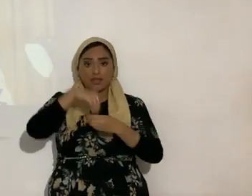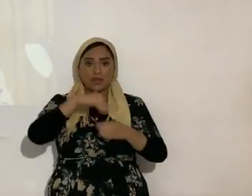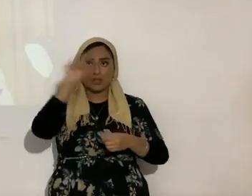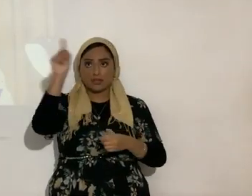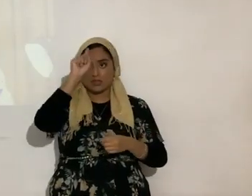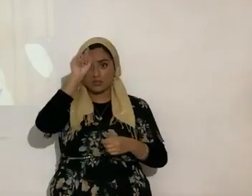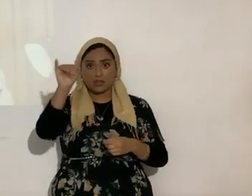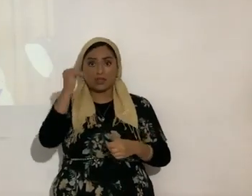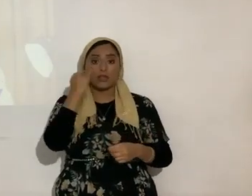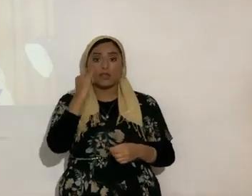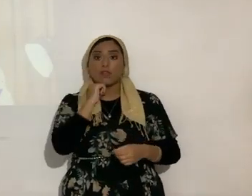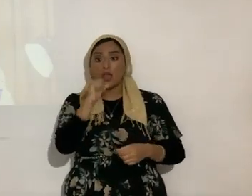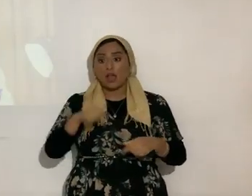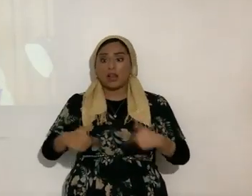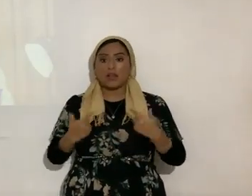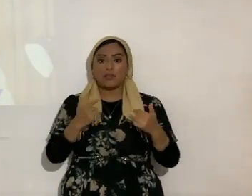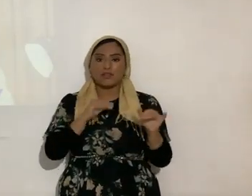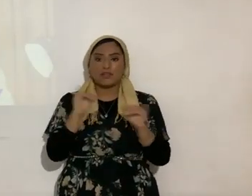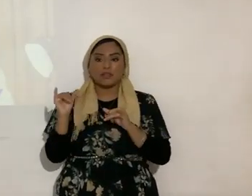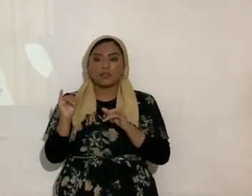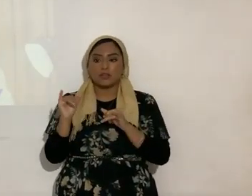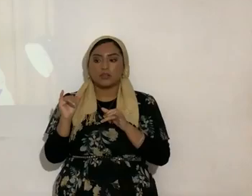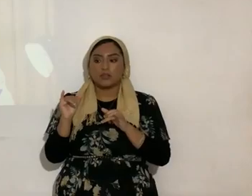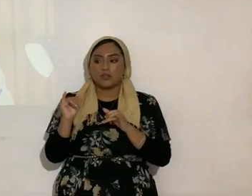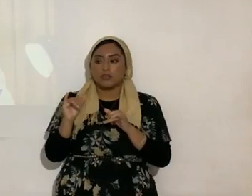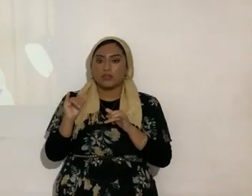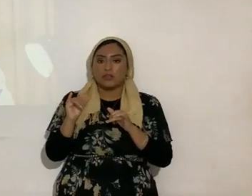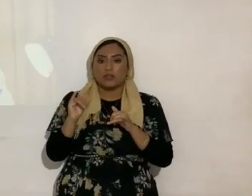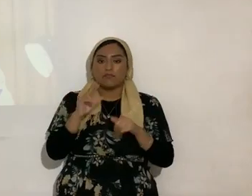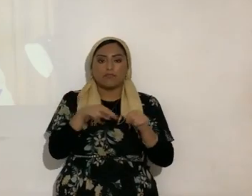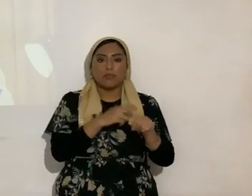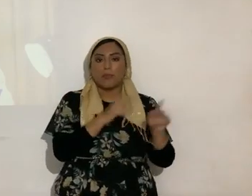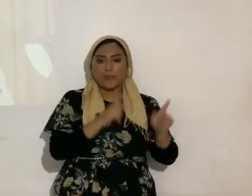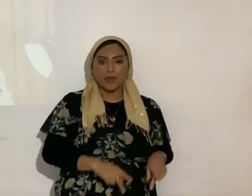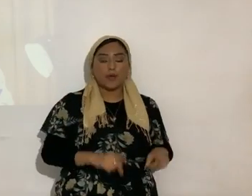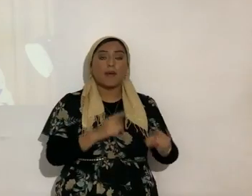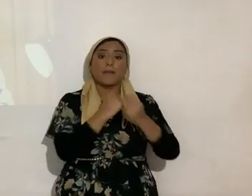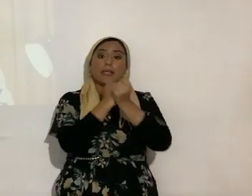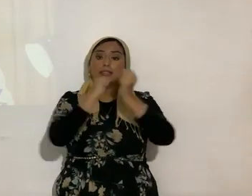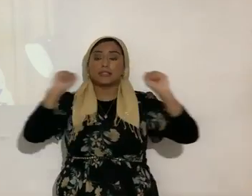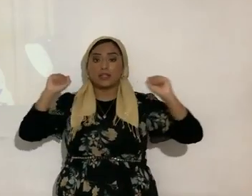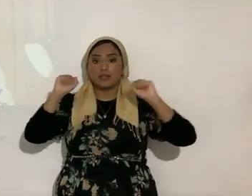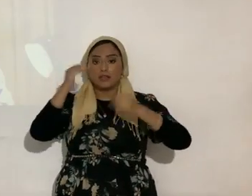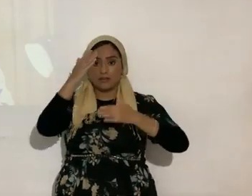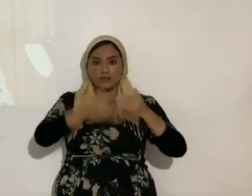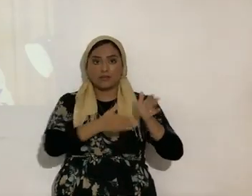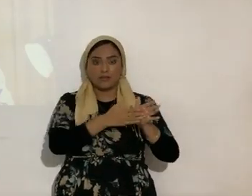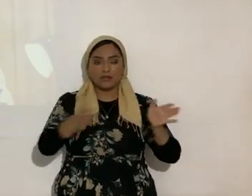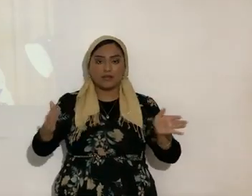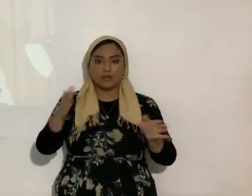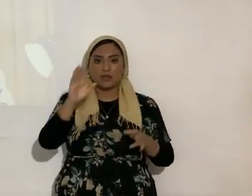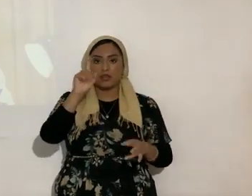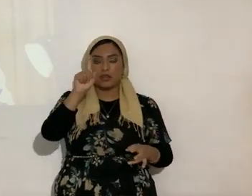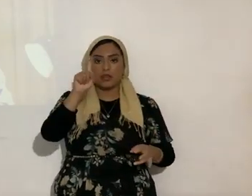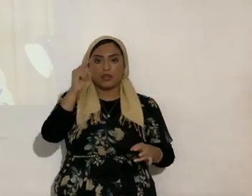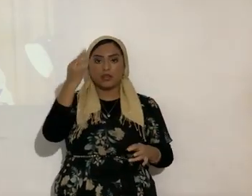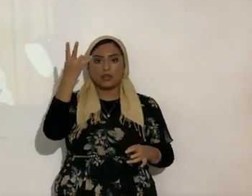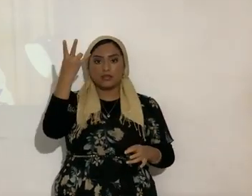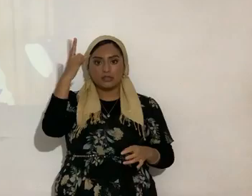si no, viviríamos como criaturas. Y el salvo, la recta final es 117, ¿qué